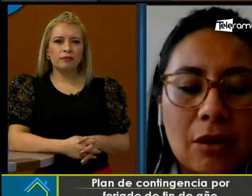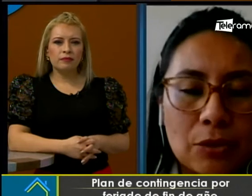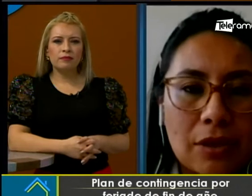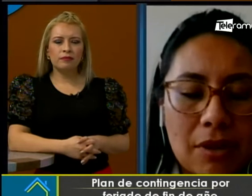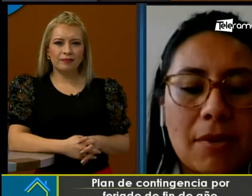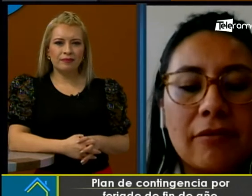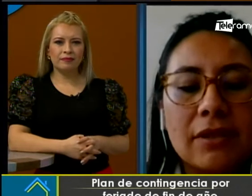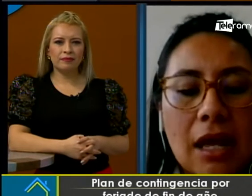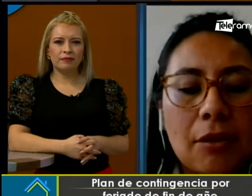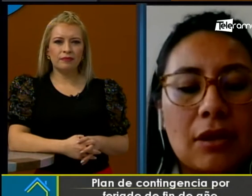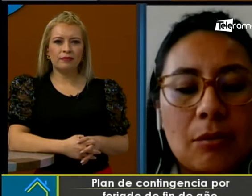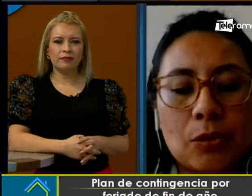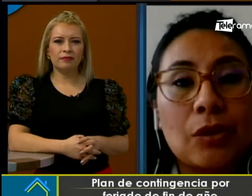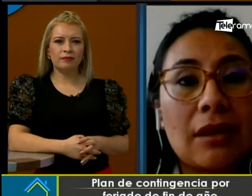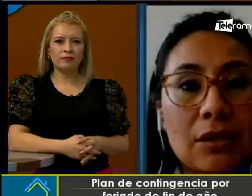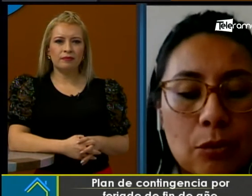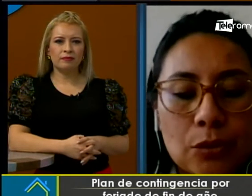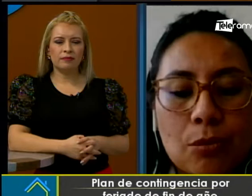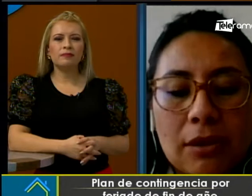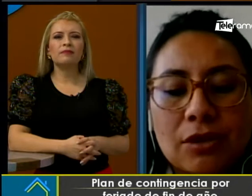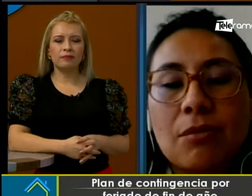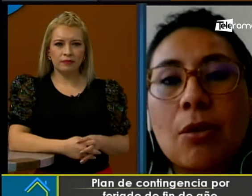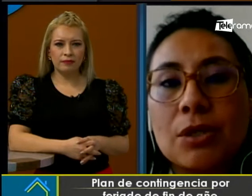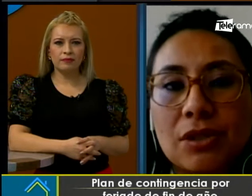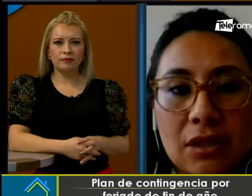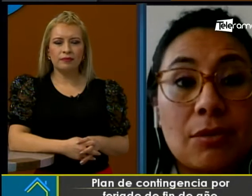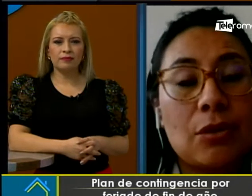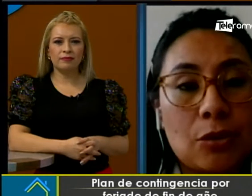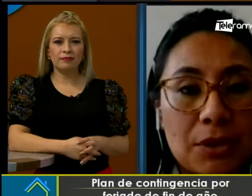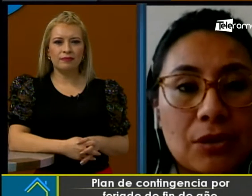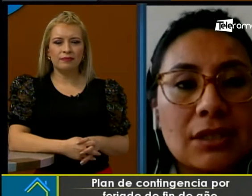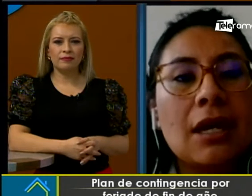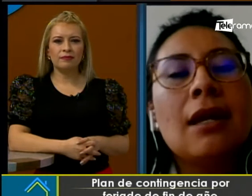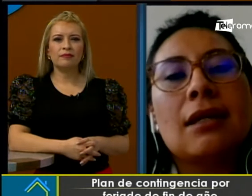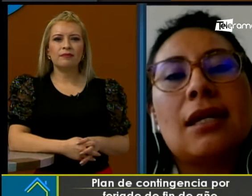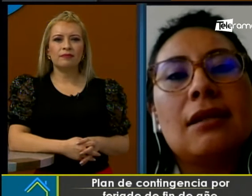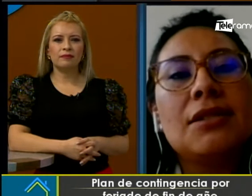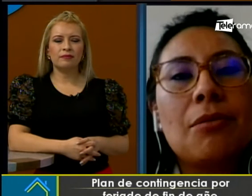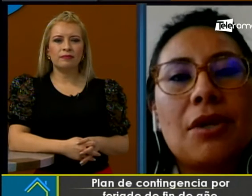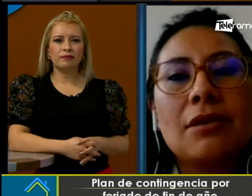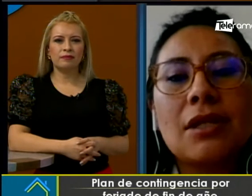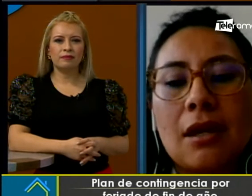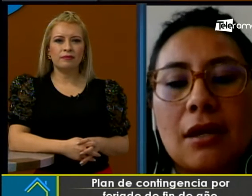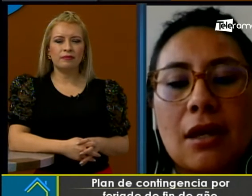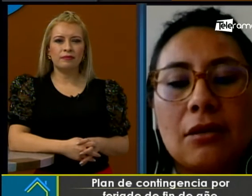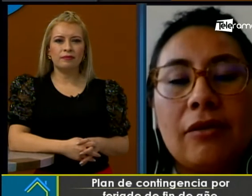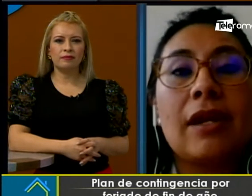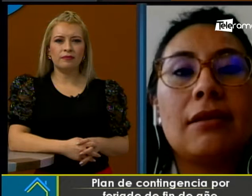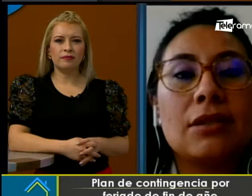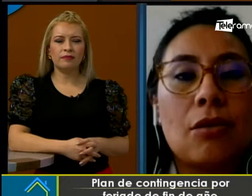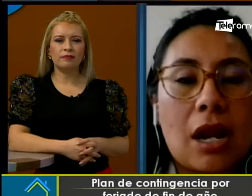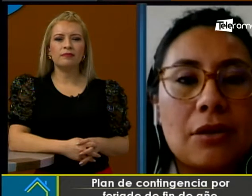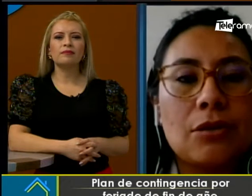contingencia, como usted había manifestado, tenemos un total de recursos humanos de 1,428 personas que estarán distribuidos en